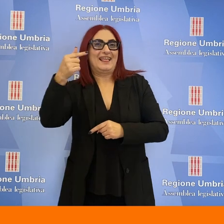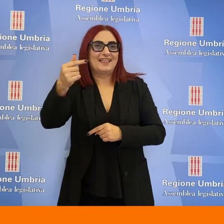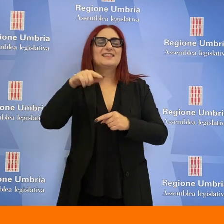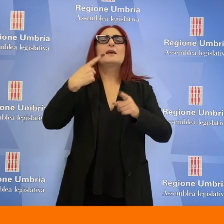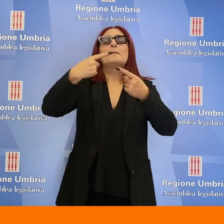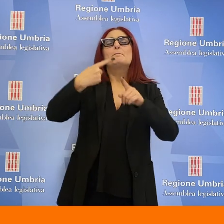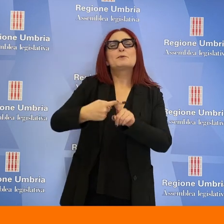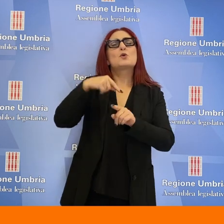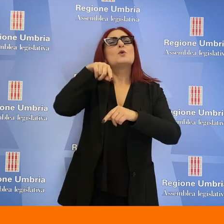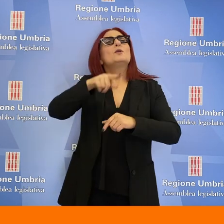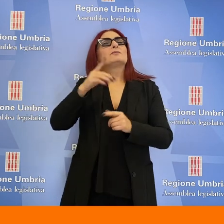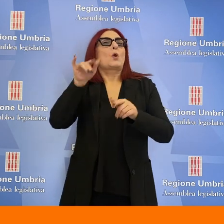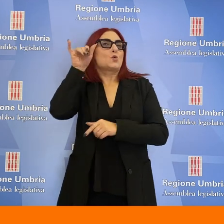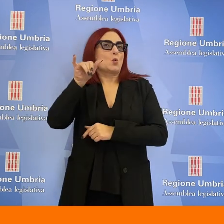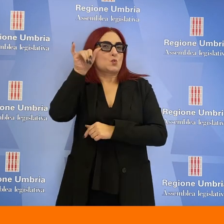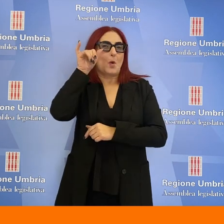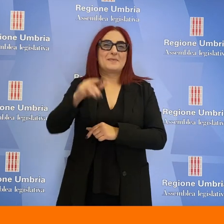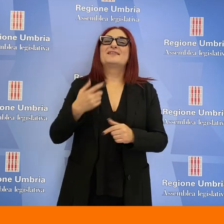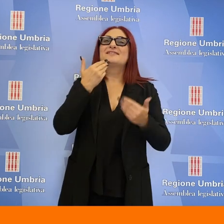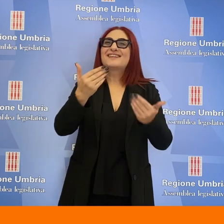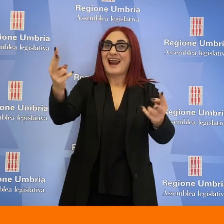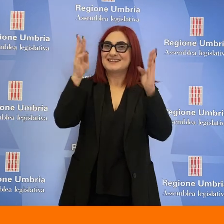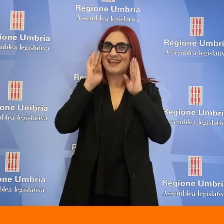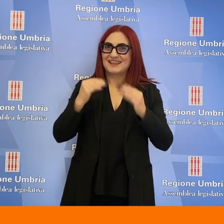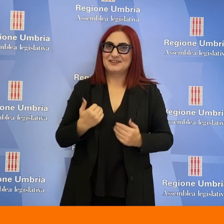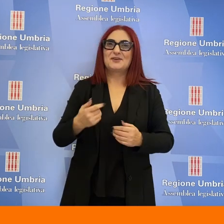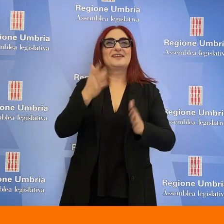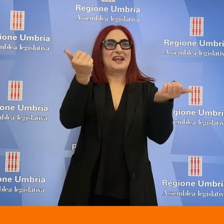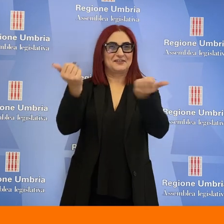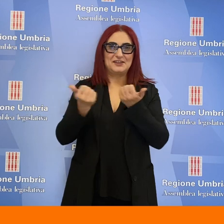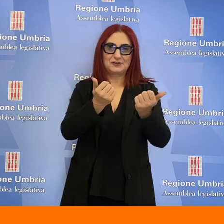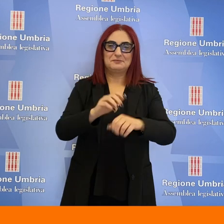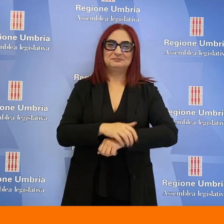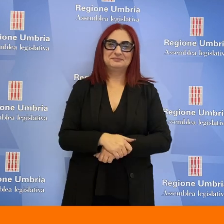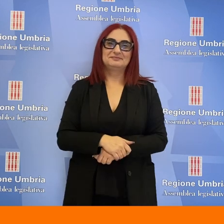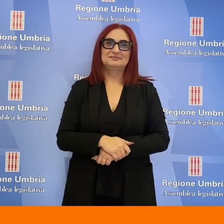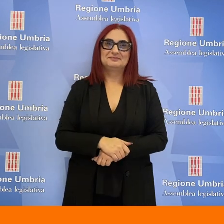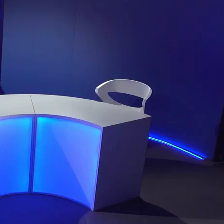e naturalmente su YouTube. Grazie per la vostra attenzione, arrivederci. Grazie.